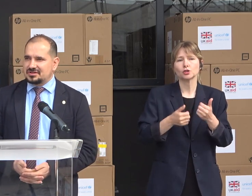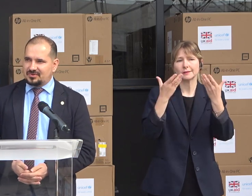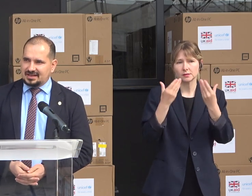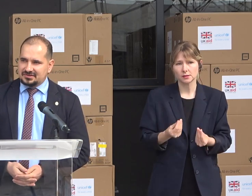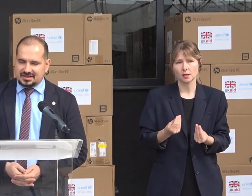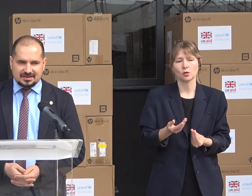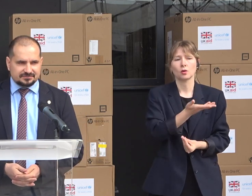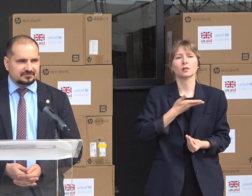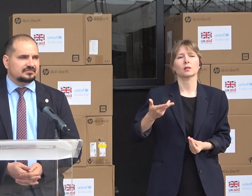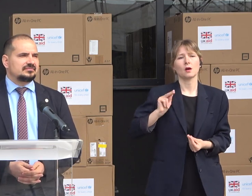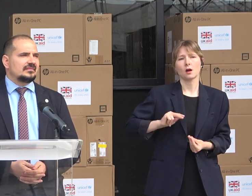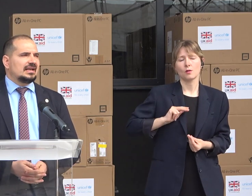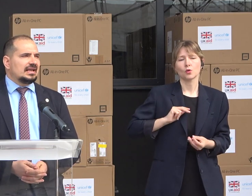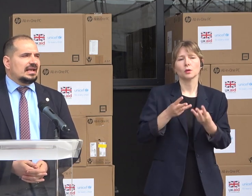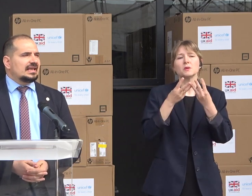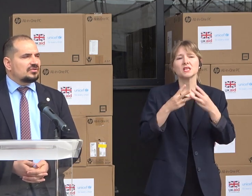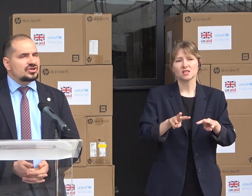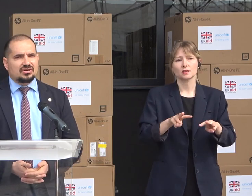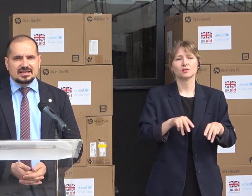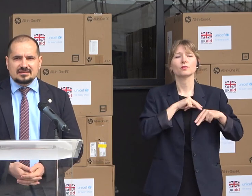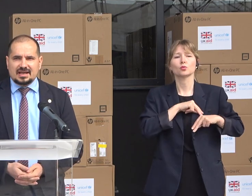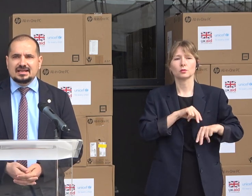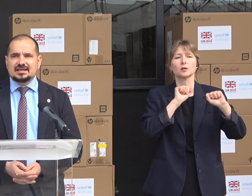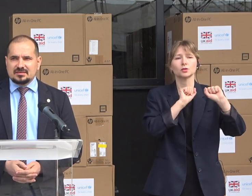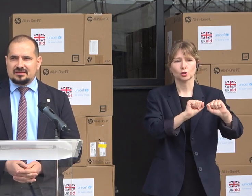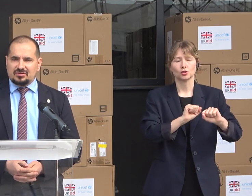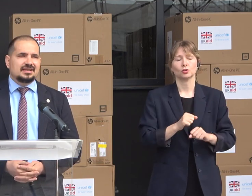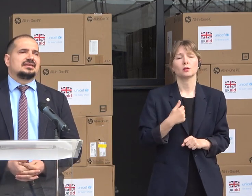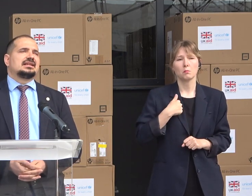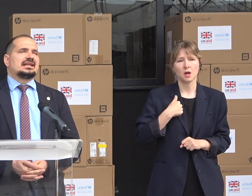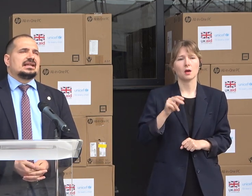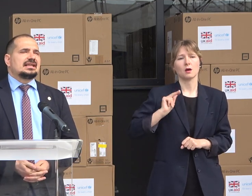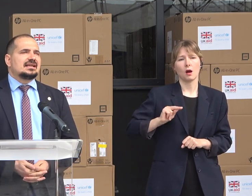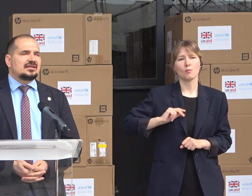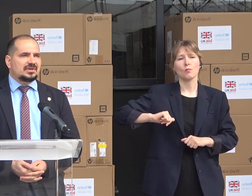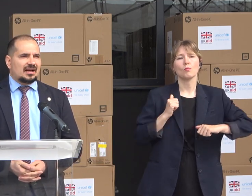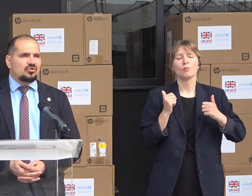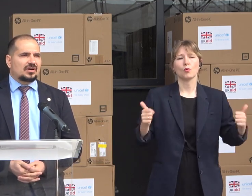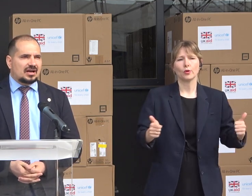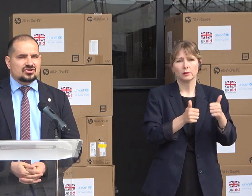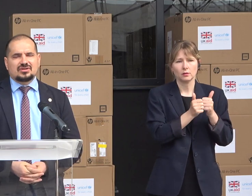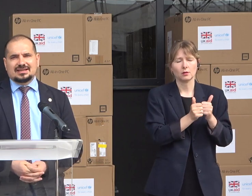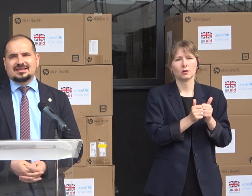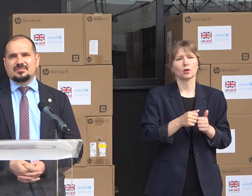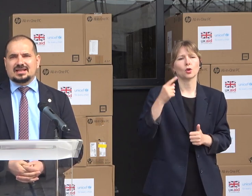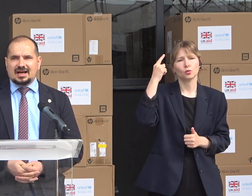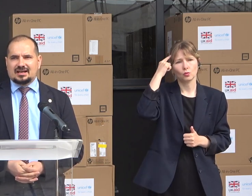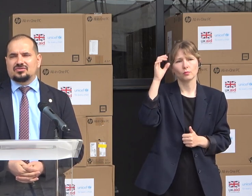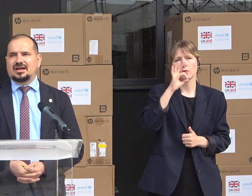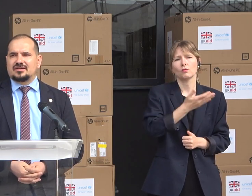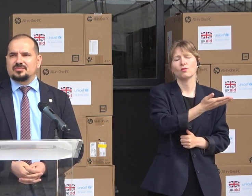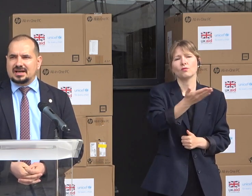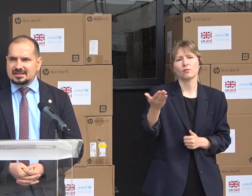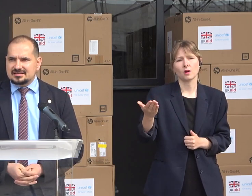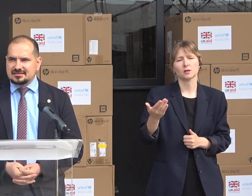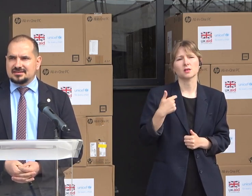Ministerul Muncii și Protecții Sociale. Eu și colegii mei ne gândim la voi, ne gândim la curajul, determinarea